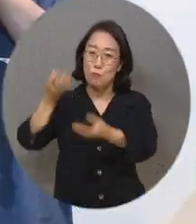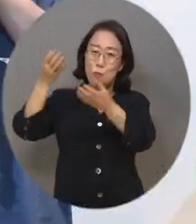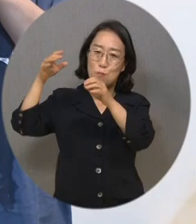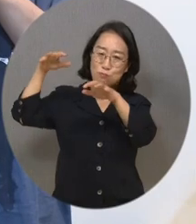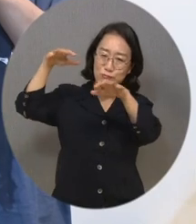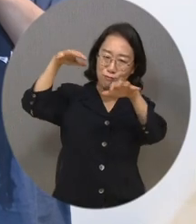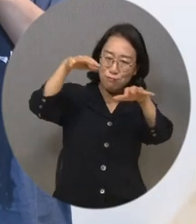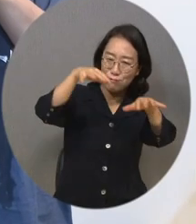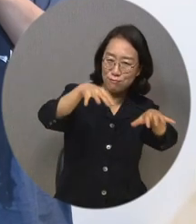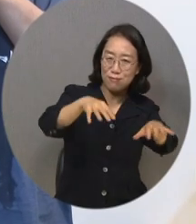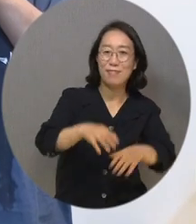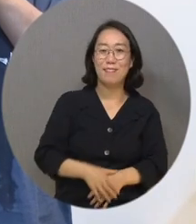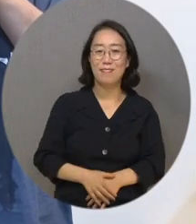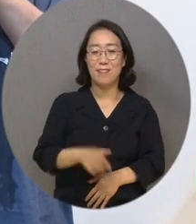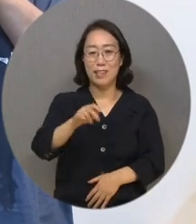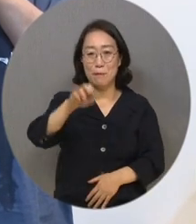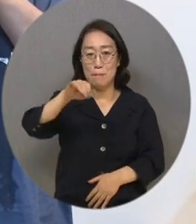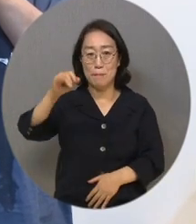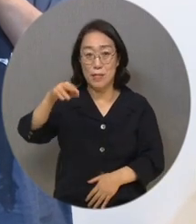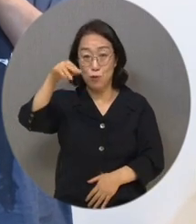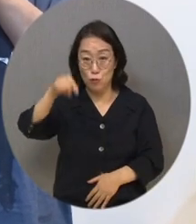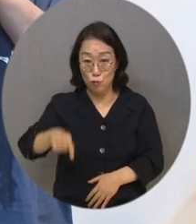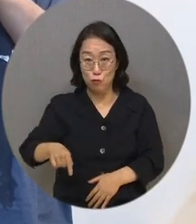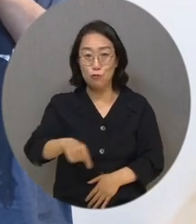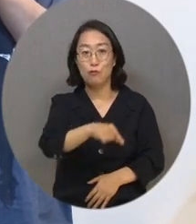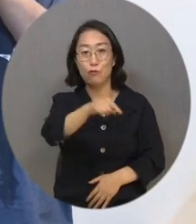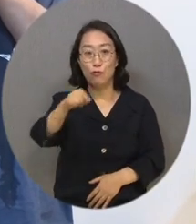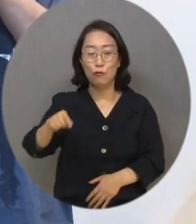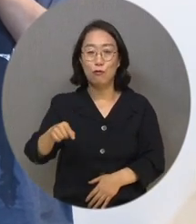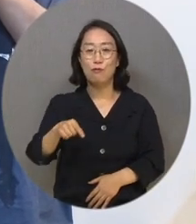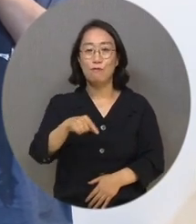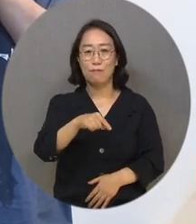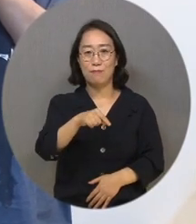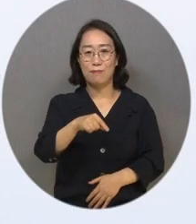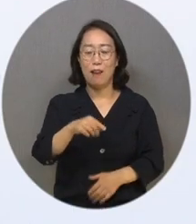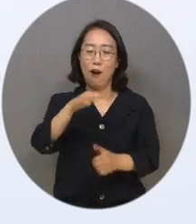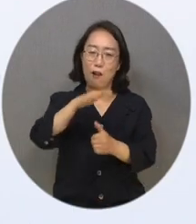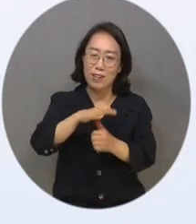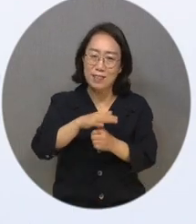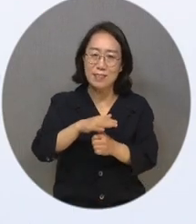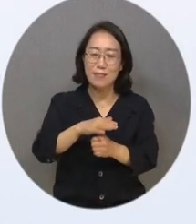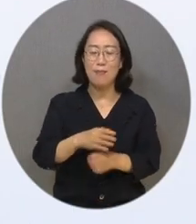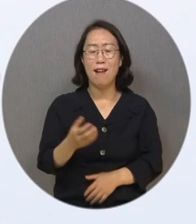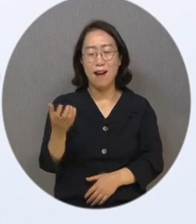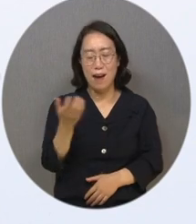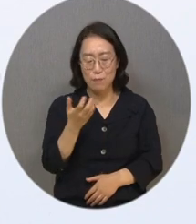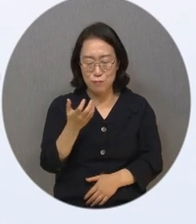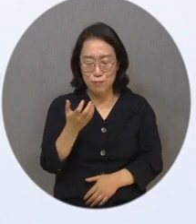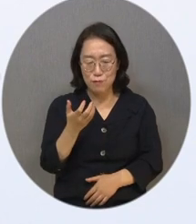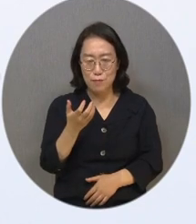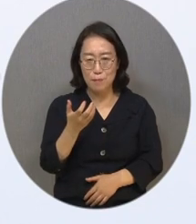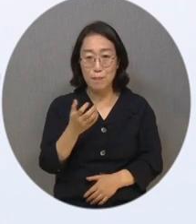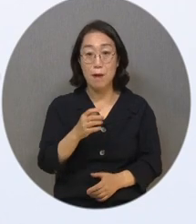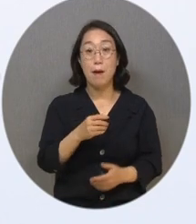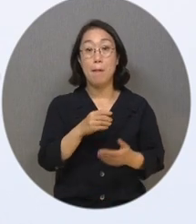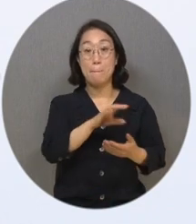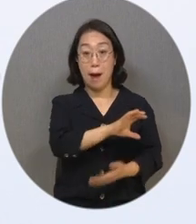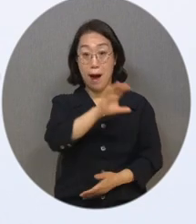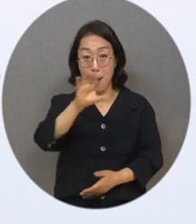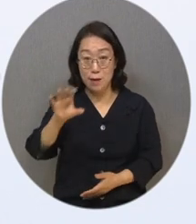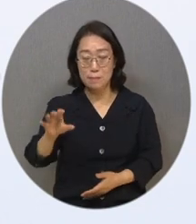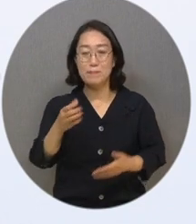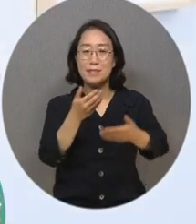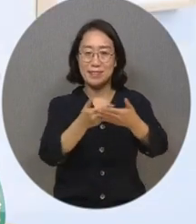김민주 작가의 어린 왕자의 밤하늘의 선율은 어린 시절 아픔을 이겨내기 위해 그림으로 마음을 추려하던 시절에